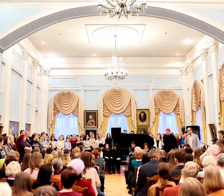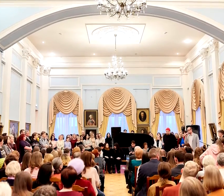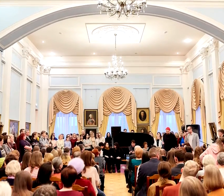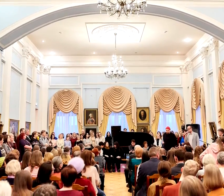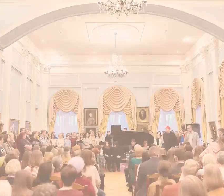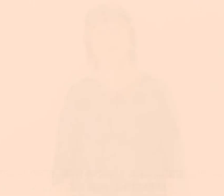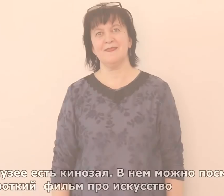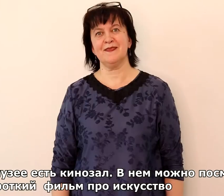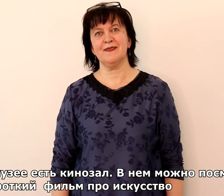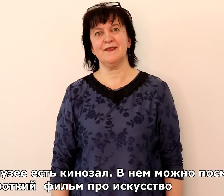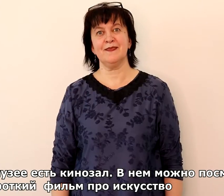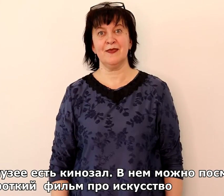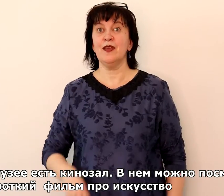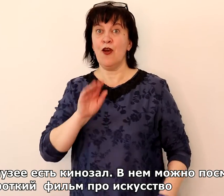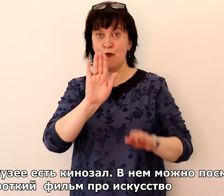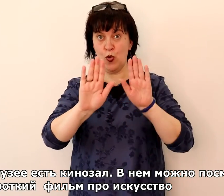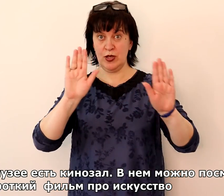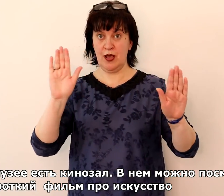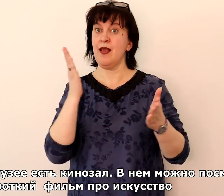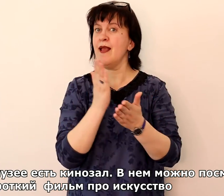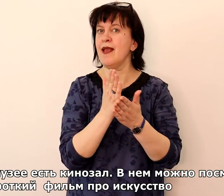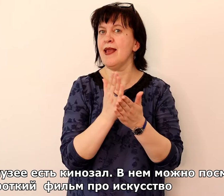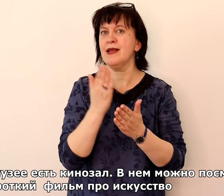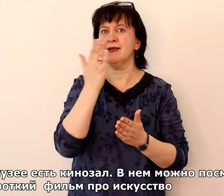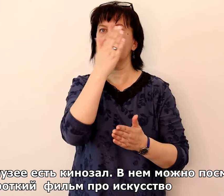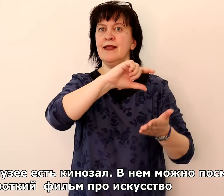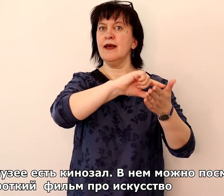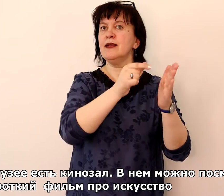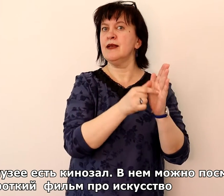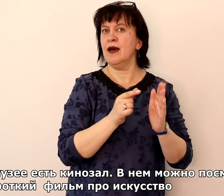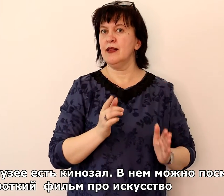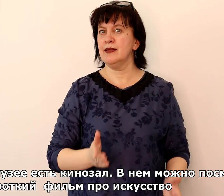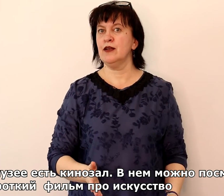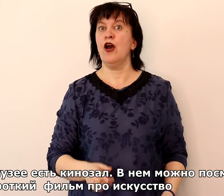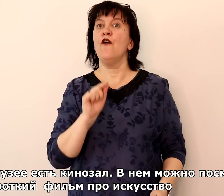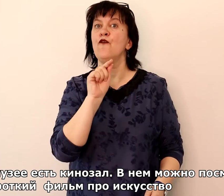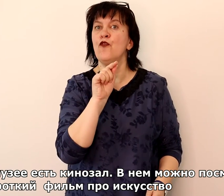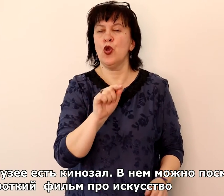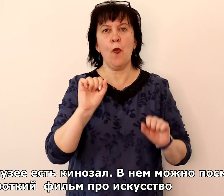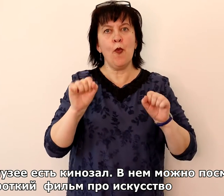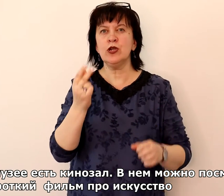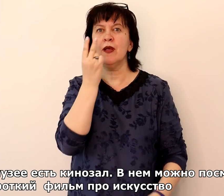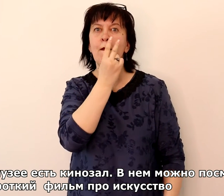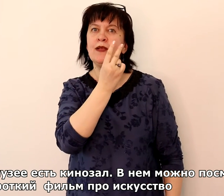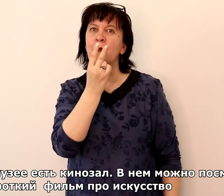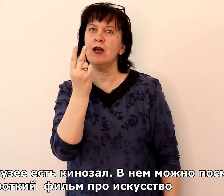В музее есть кинозал. В нем можно посмотреть короткий фильм про